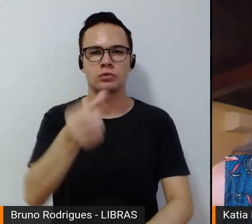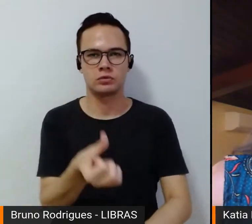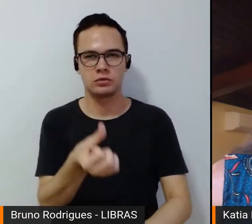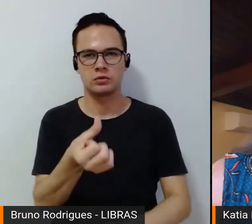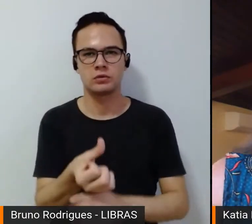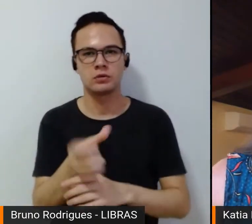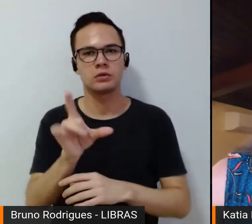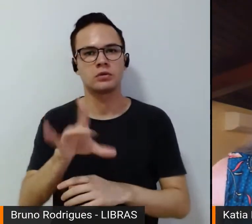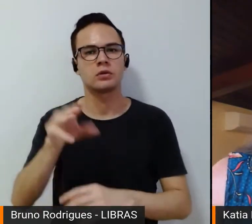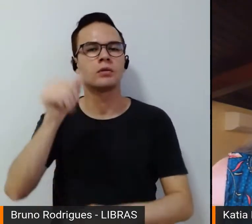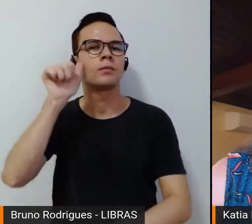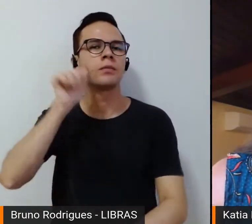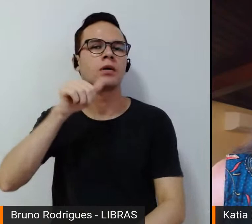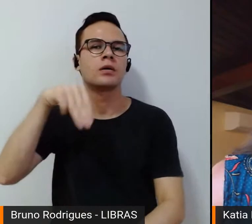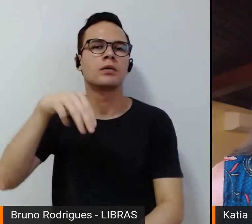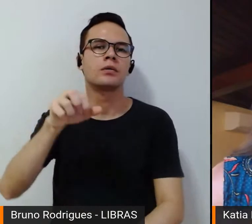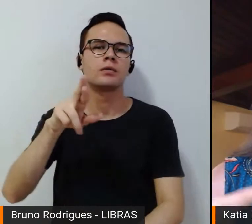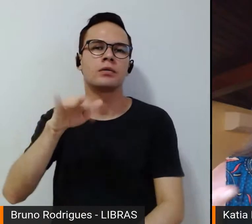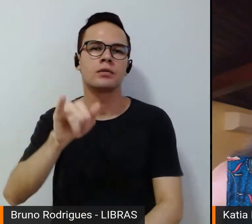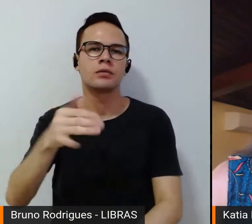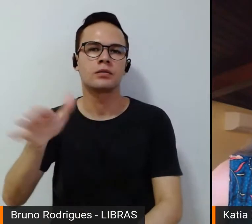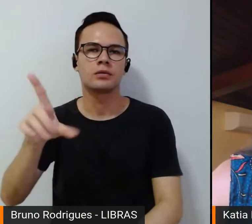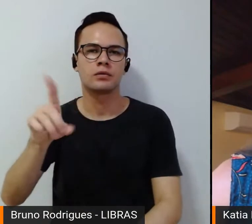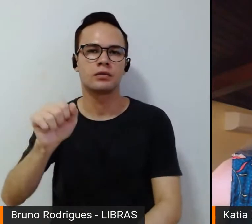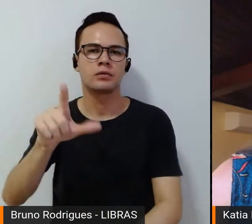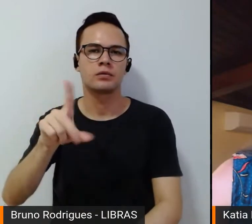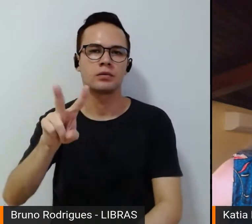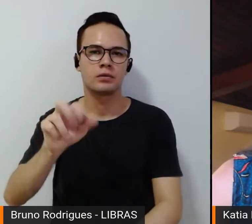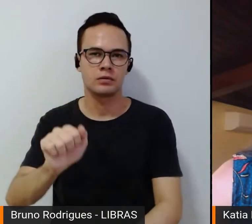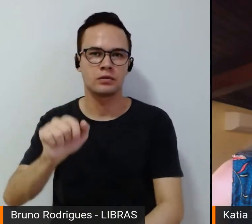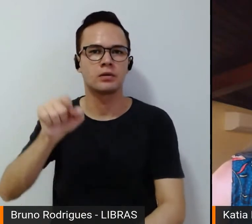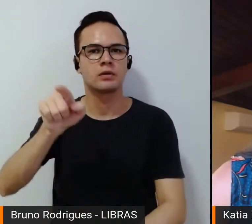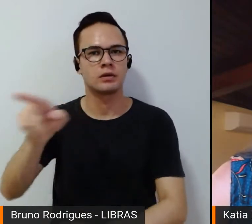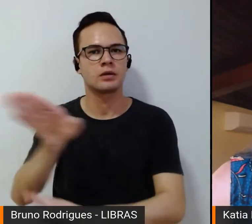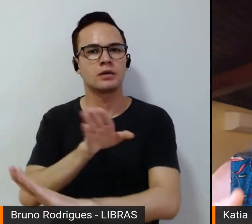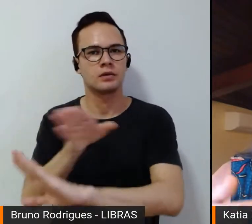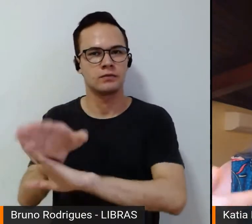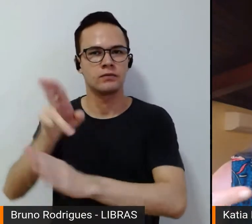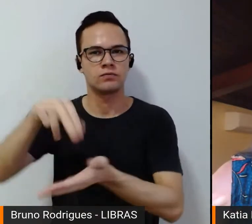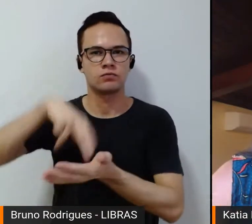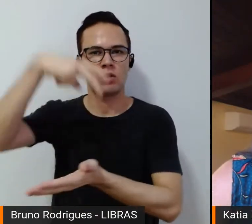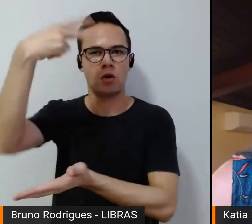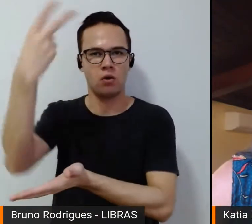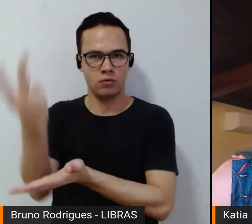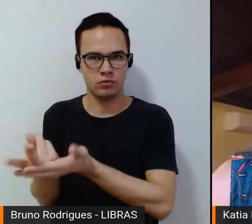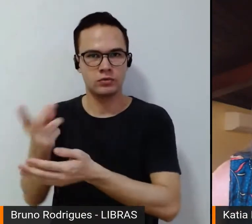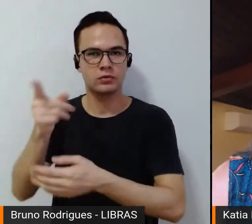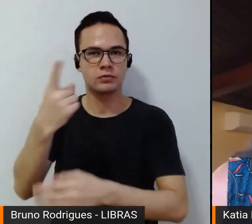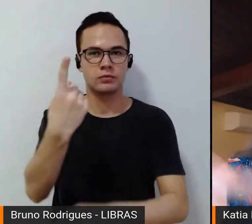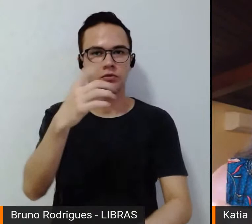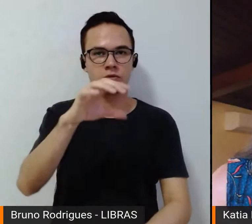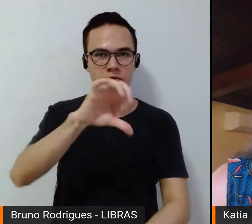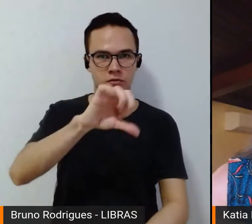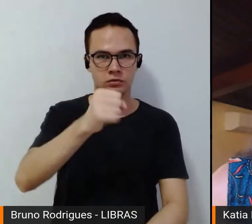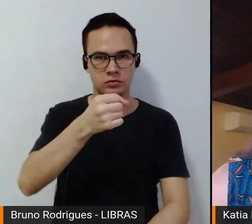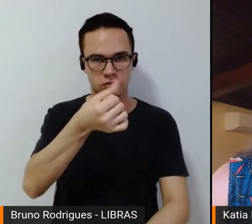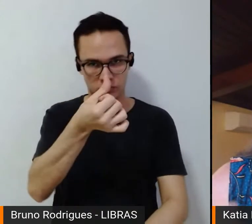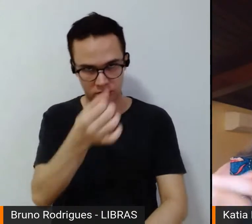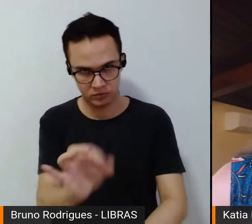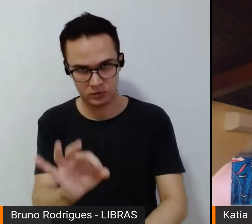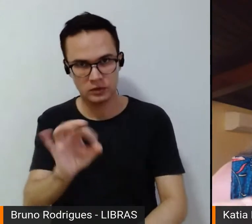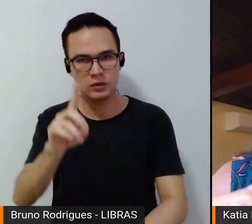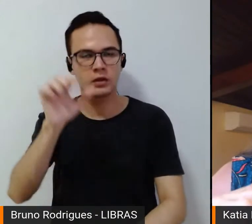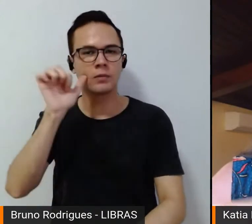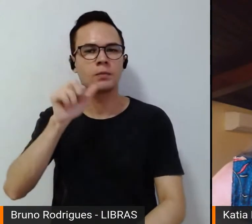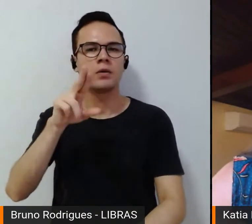a Mery Dalva Proença vai aos Jogos nos Saltos Ornamentais, em 1960, a Wanda dos Santos